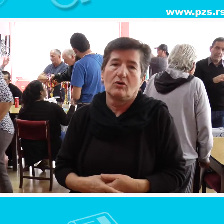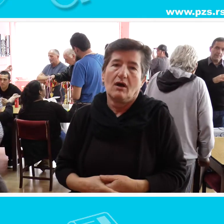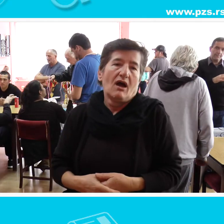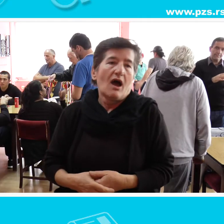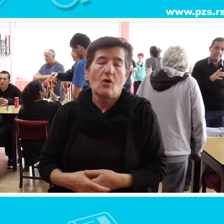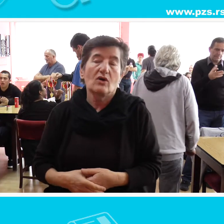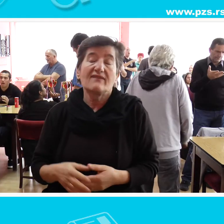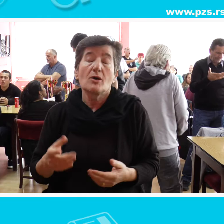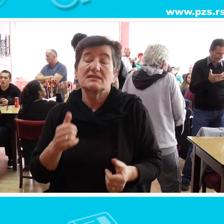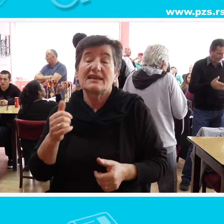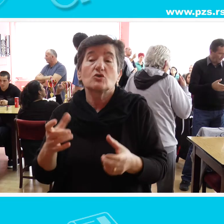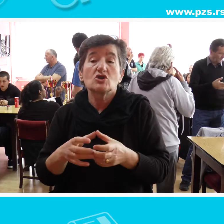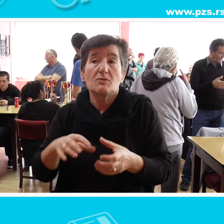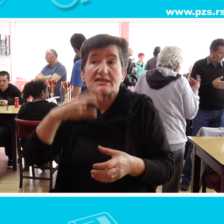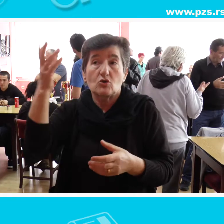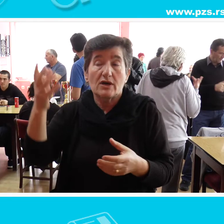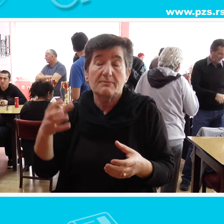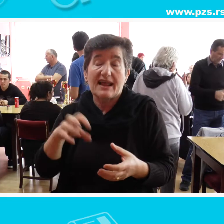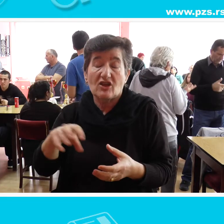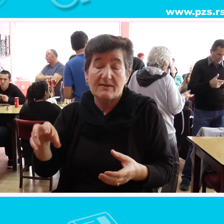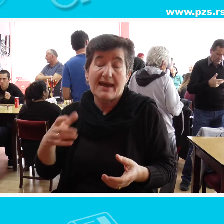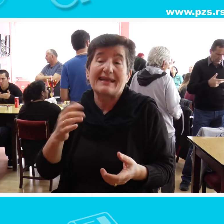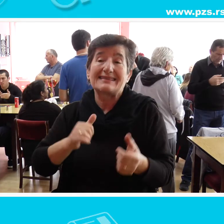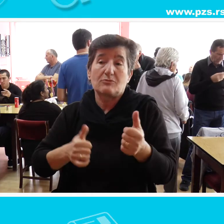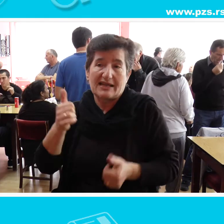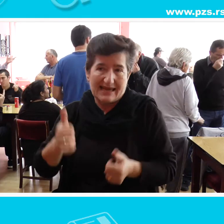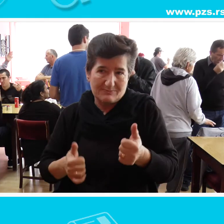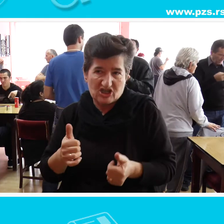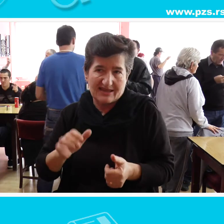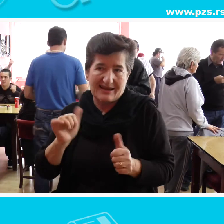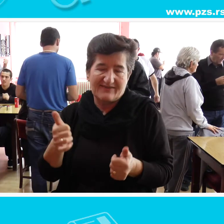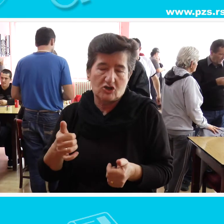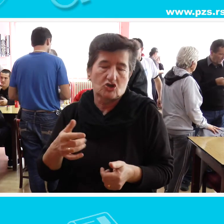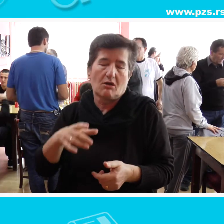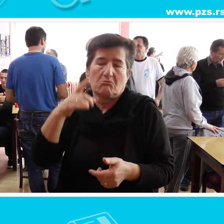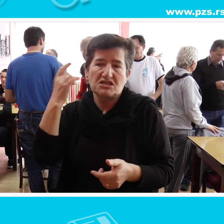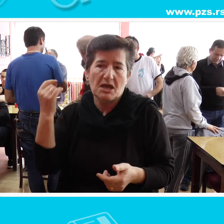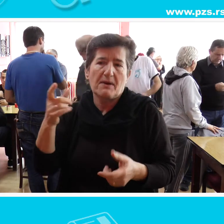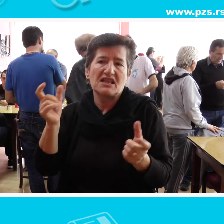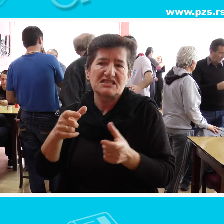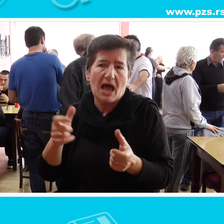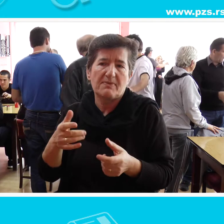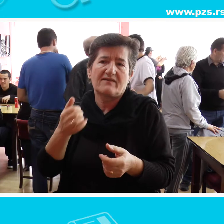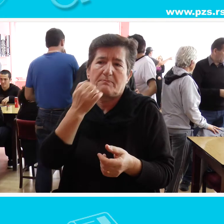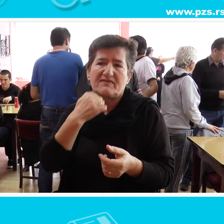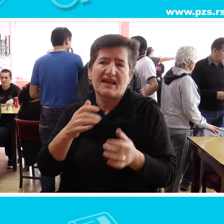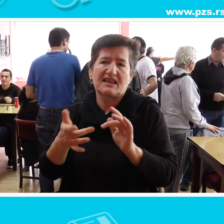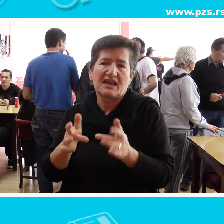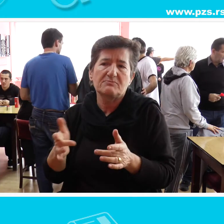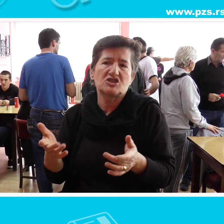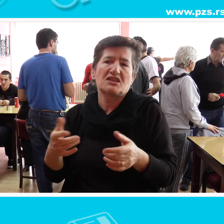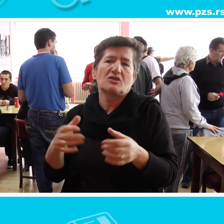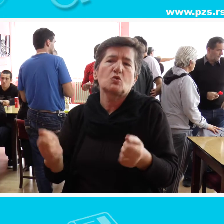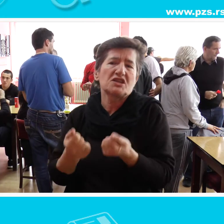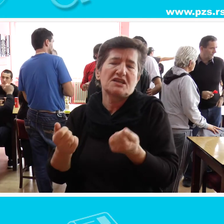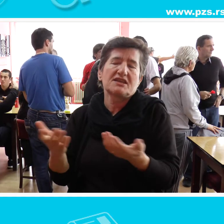tako. Uglavnom se trožimo s drugim gradavima kad idemo na takmičanju, maskepali i zabave, prijatno